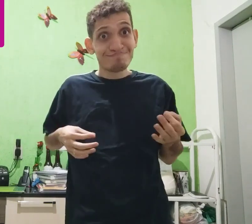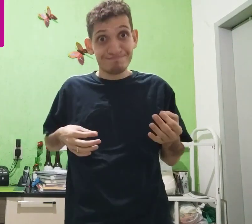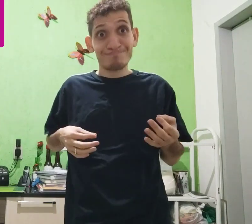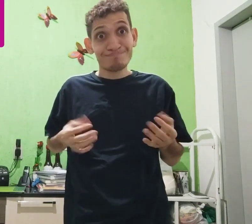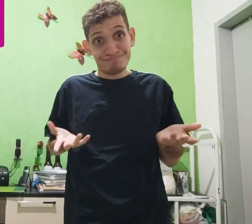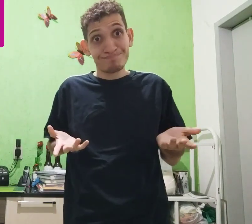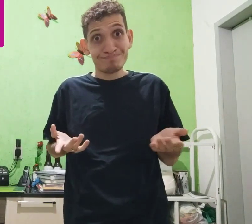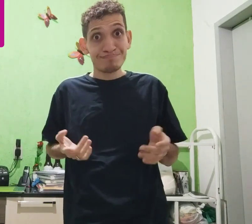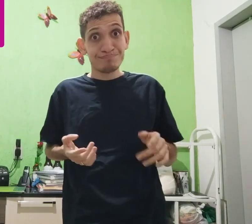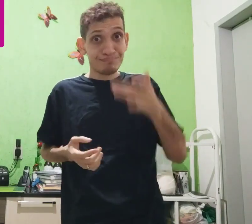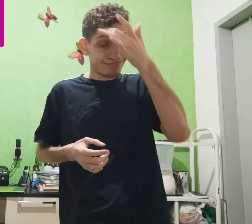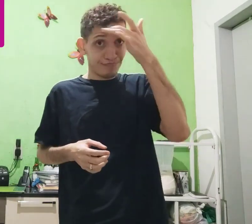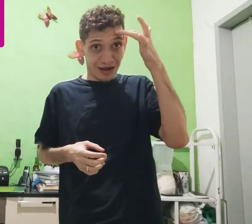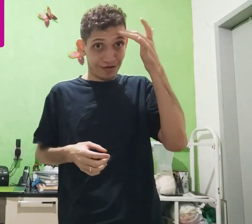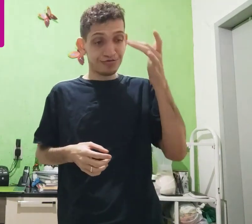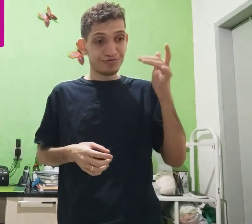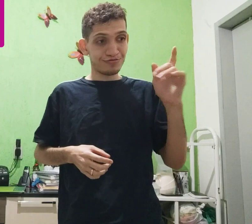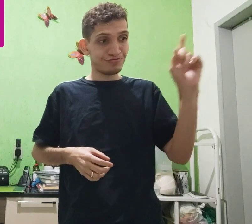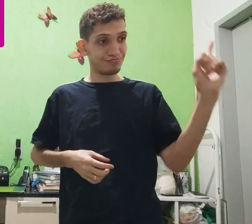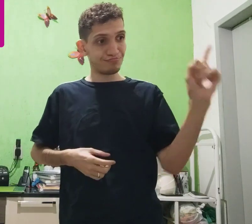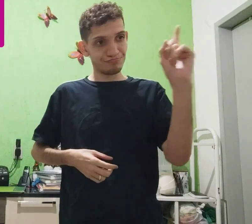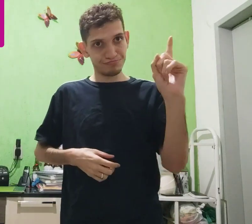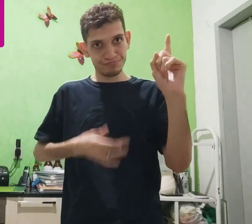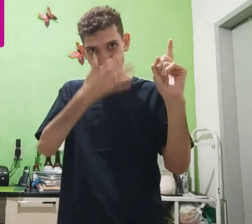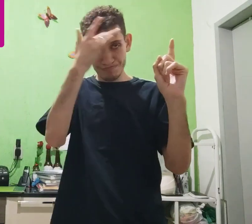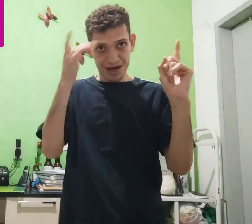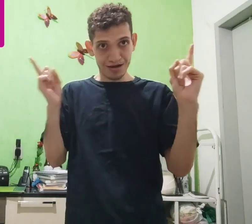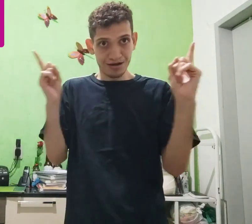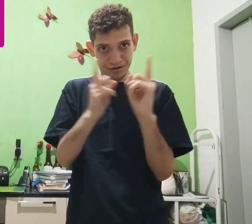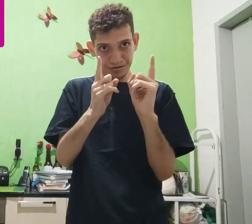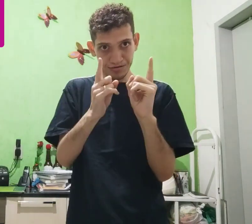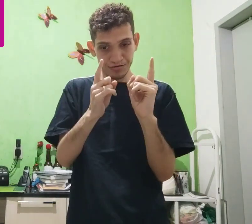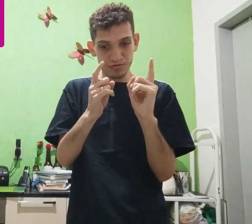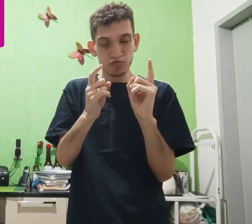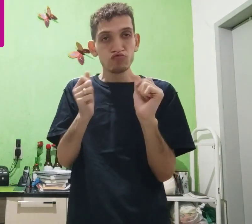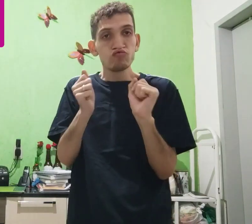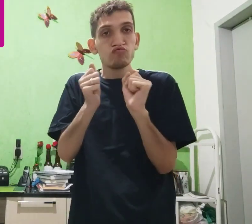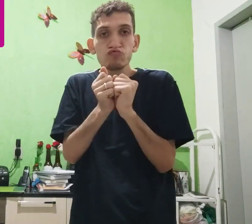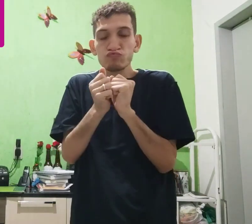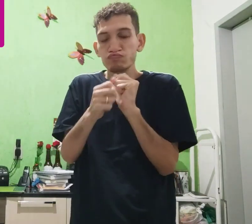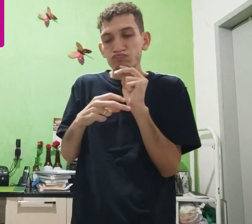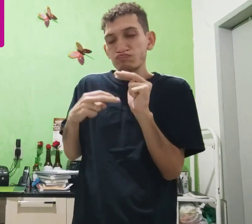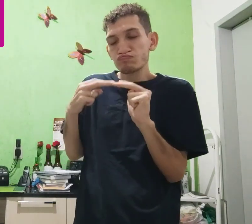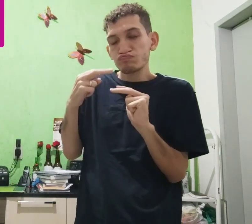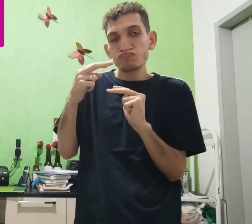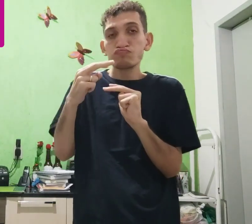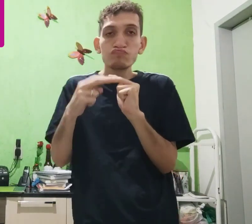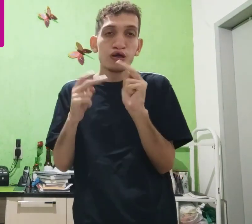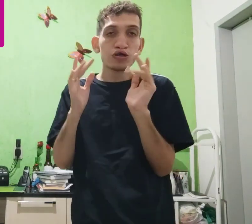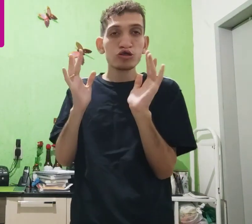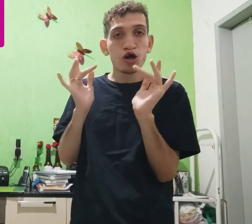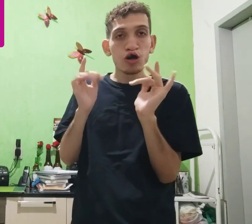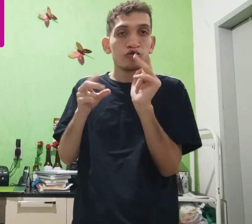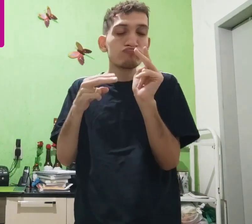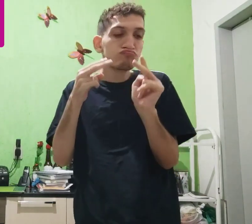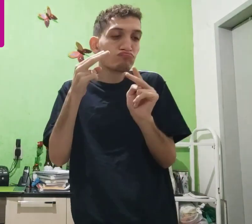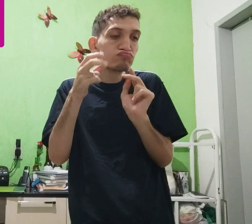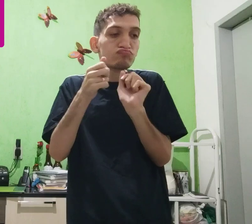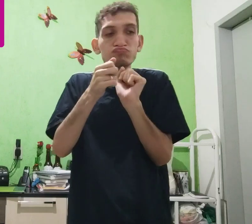o... Olha, pessoas, uma pessoa veio, outra pessoa veio, elas estão juntas, começam a se ver,